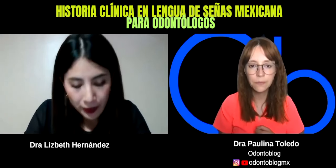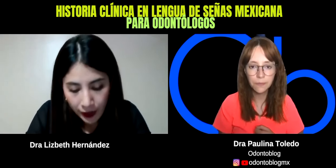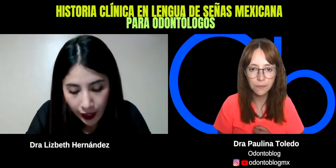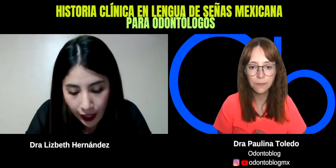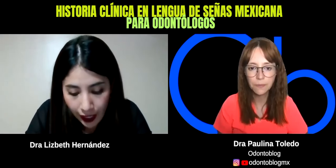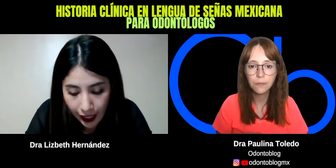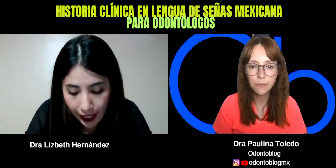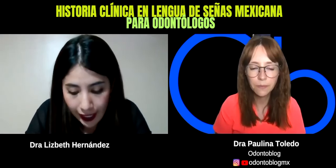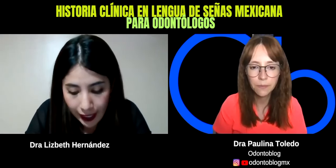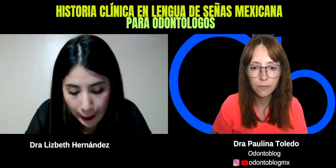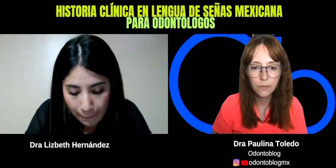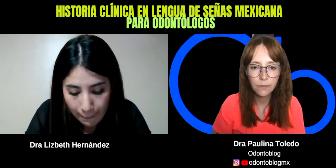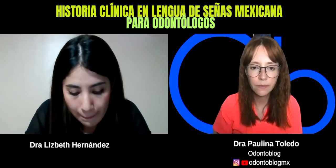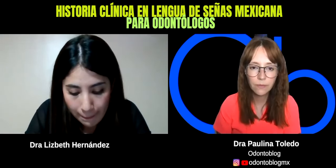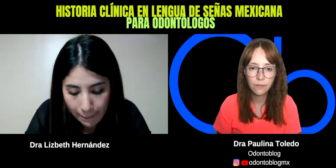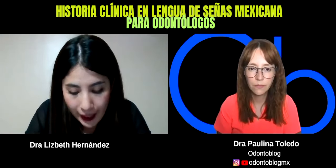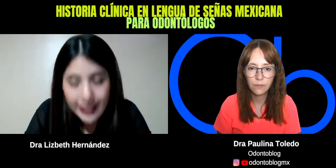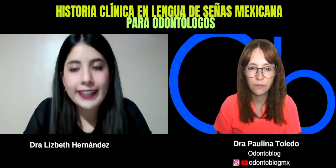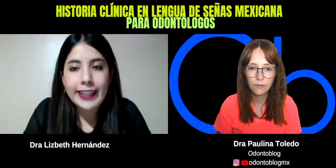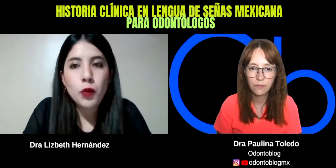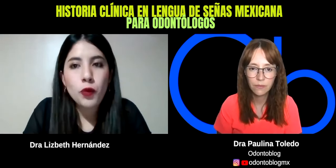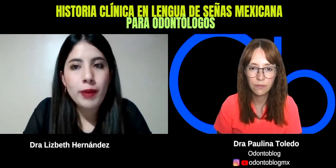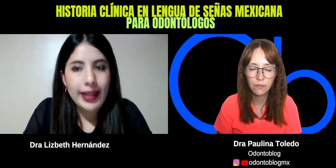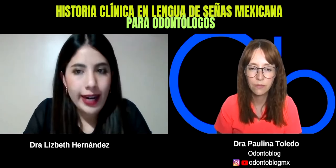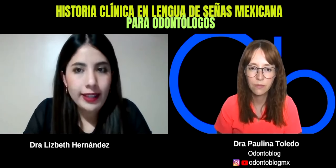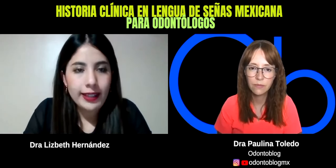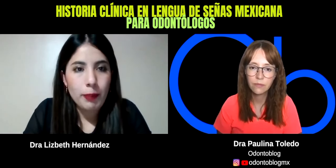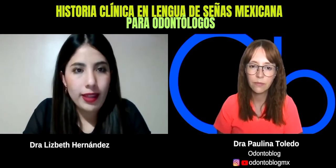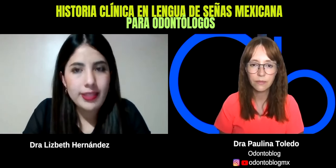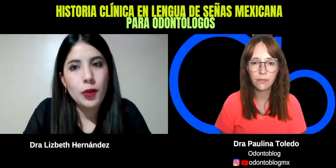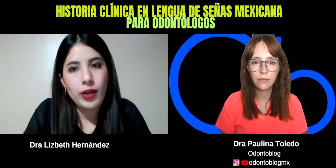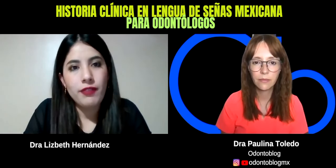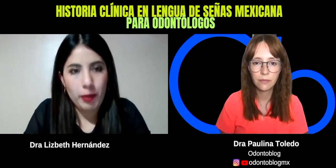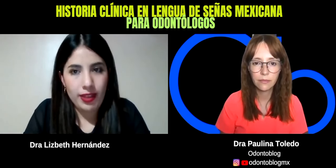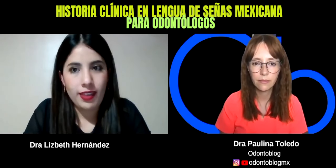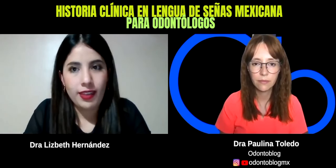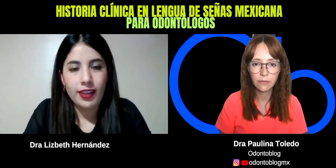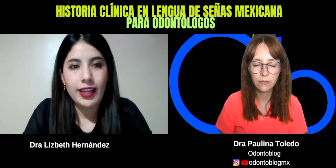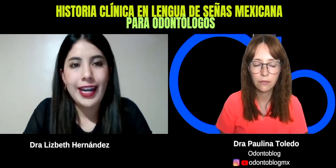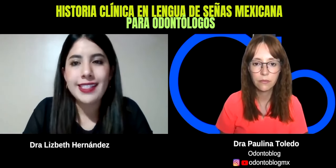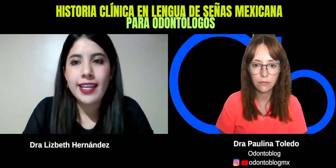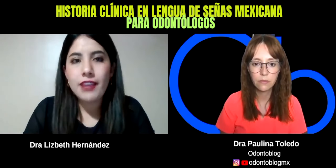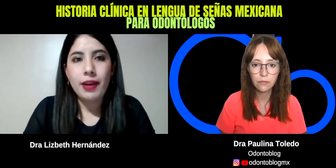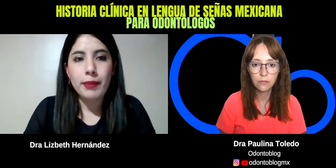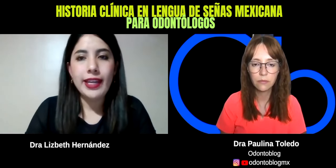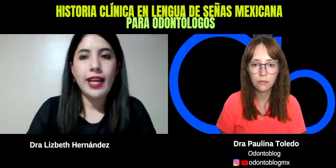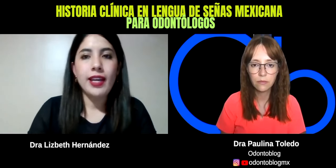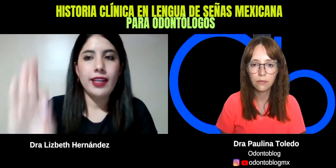Ajá. Si tiene algún familiar que padezca alguna enfermedad. La seña de familia es